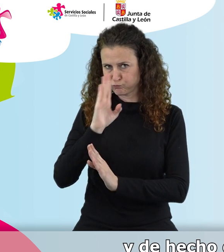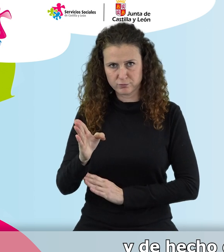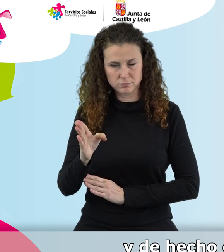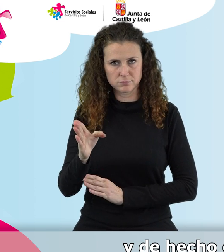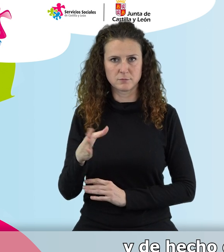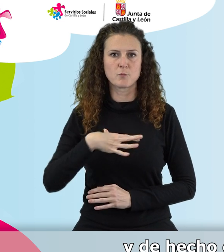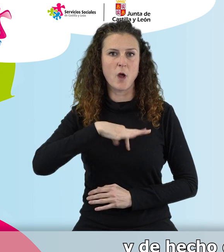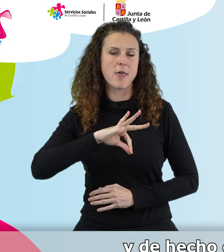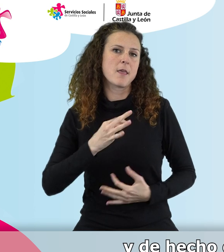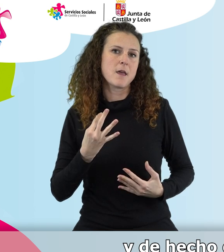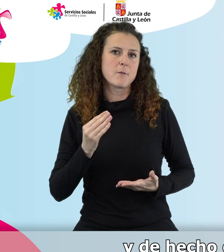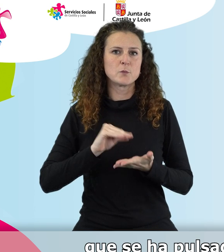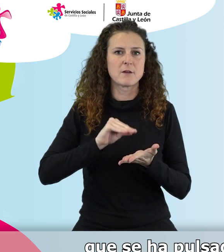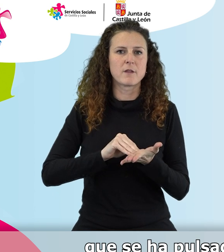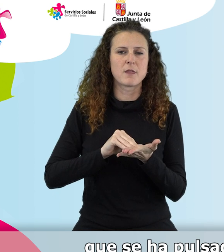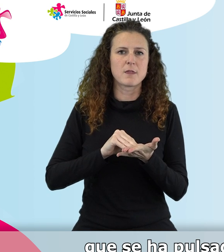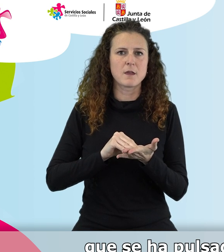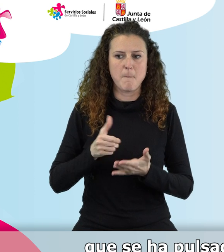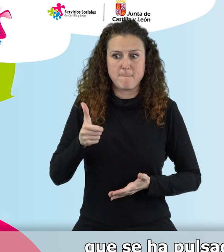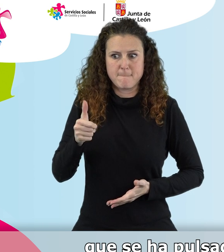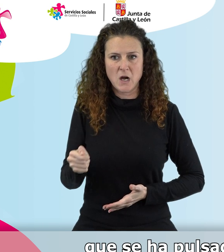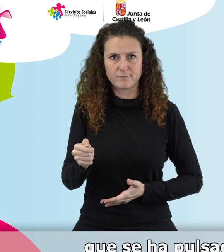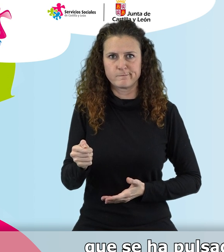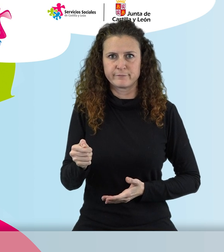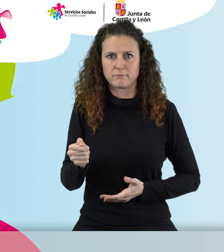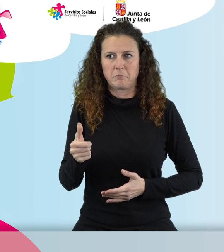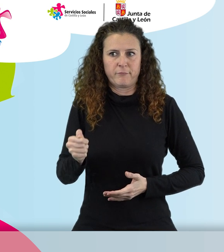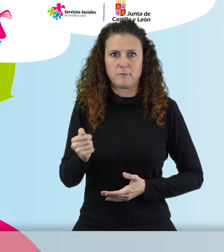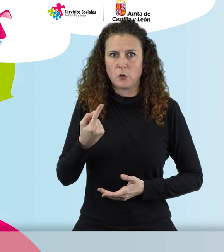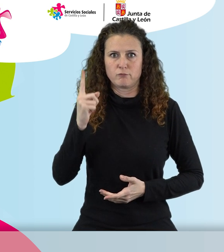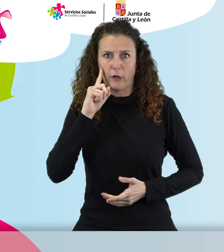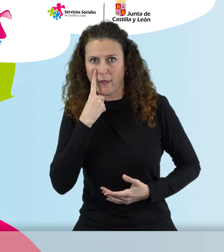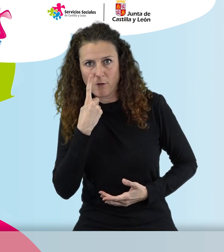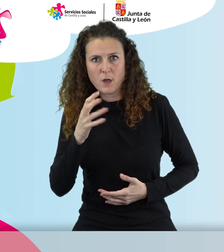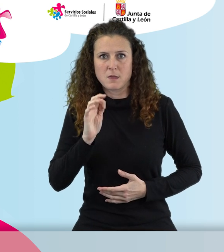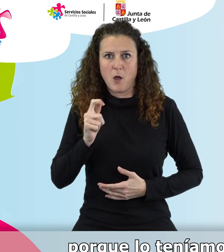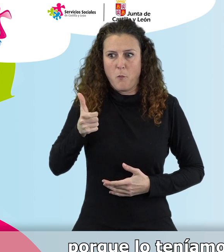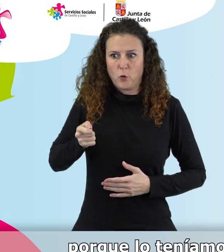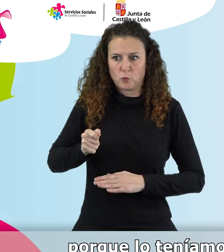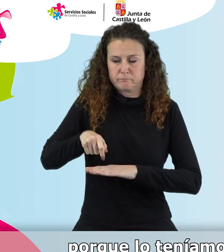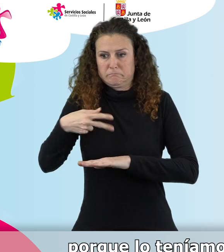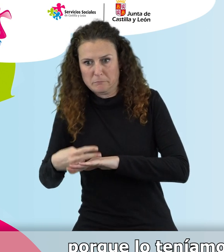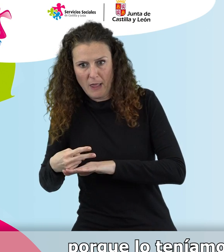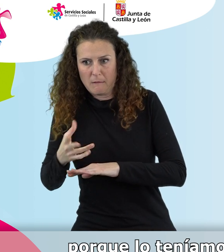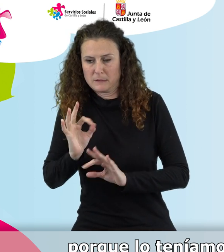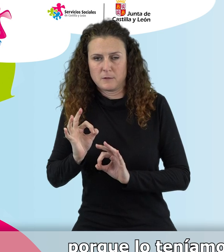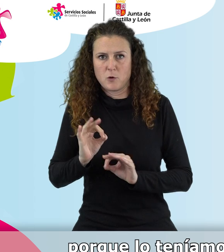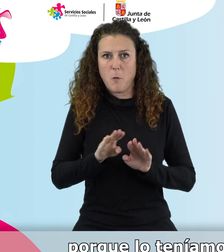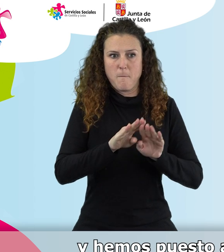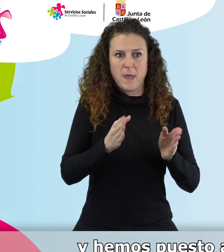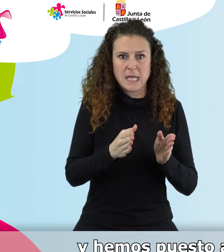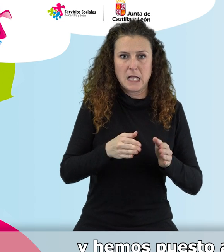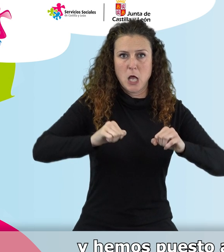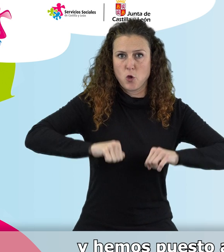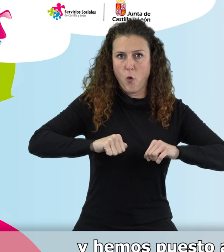ocurrir, y de hecho ocurre en muchas ocasiones, que se ha pulsado el botón sin querer porque nos hemos apoyado encima, porque lo teníamos en la mesa o en el